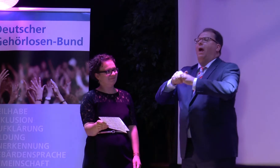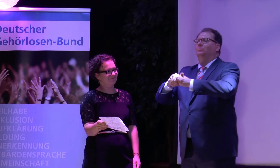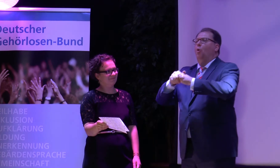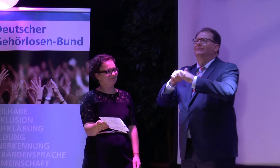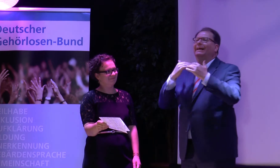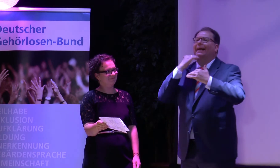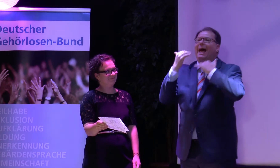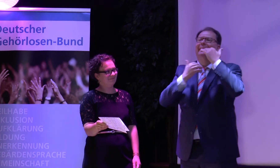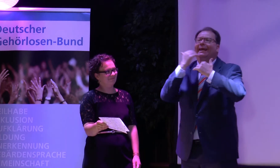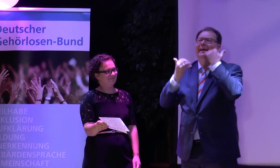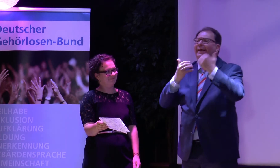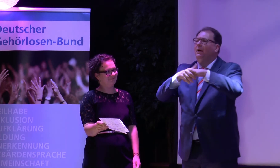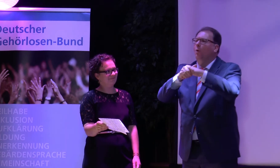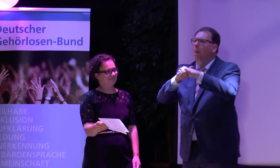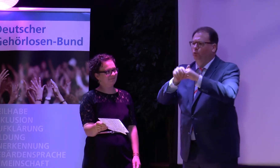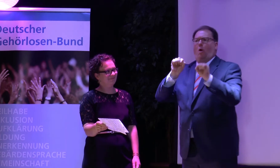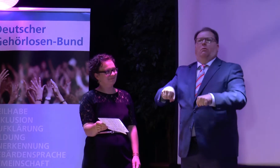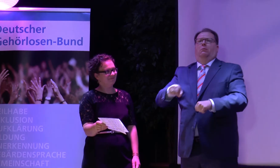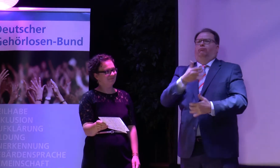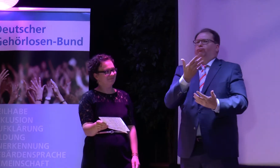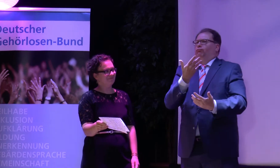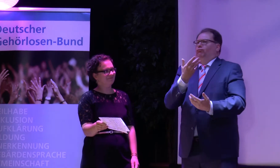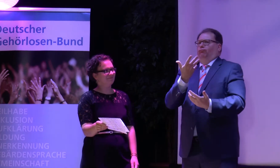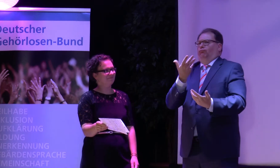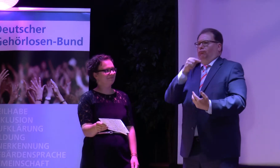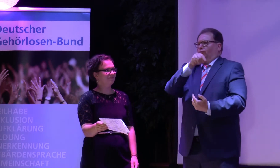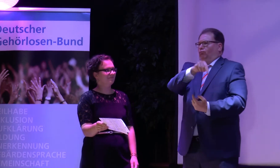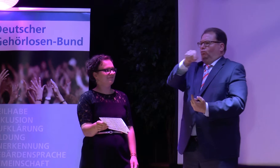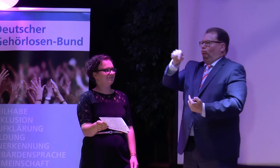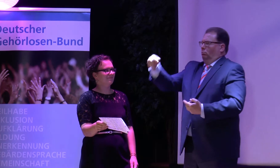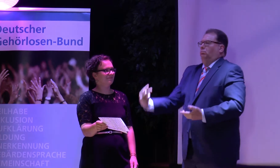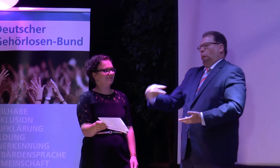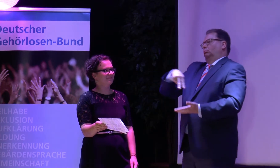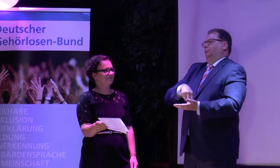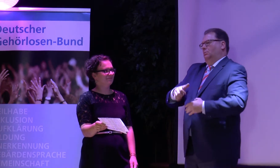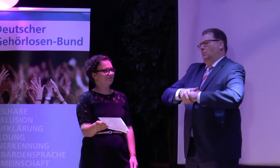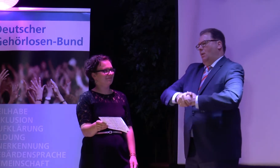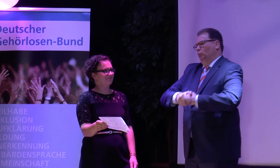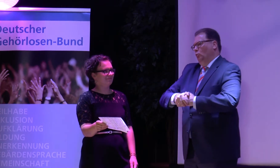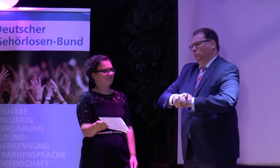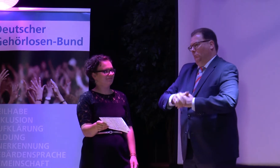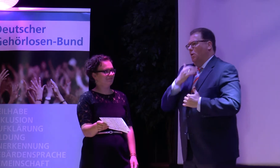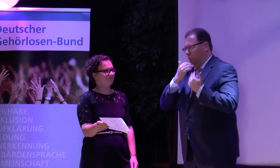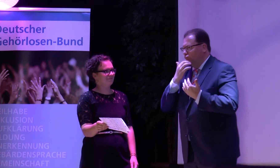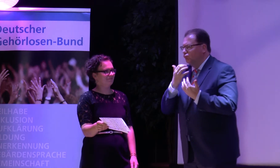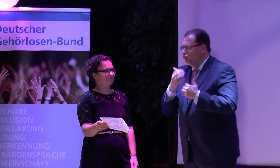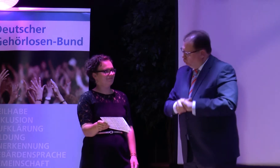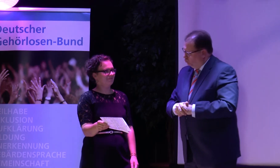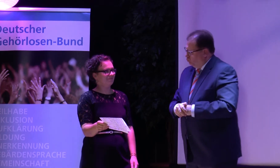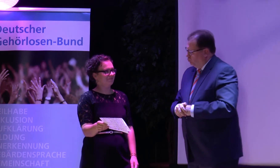Im Anschluss wird es dann noch Gratulationsbläten geben oder geben können. Auch Gäste, die hier im Rahmen sitzen